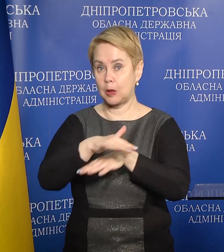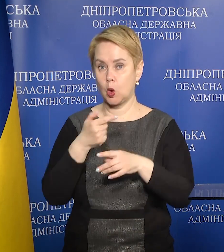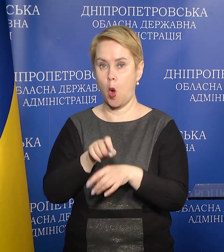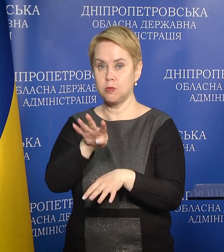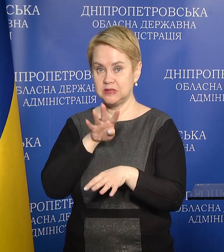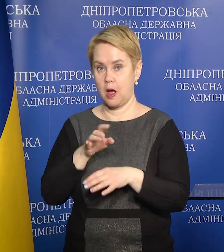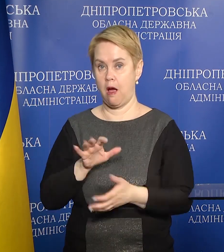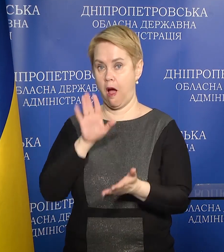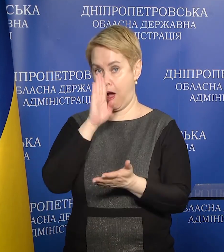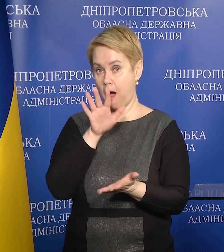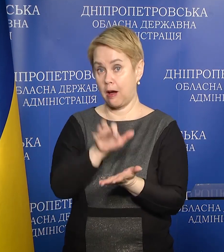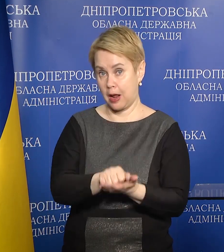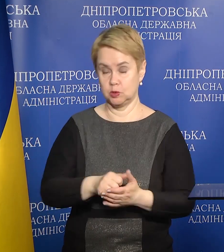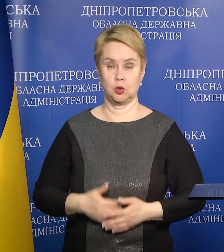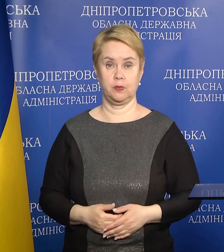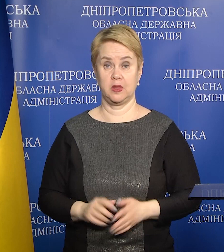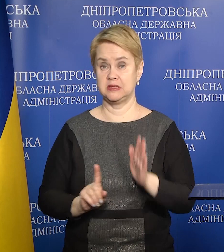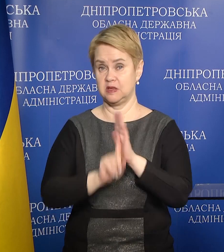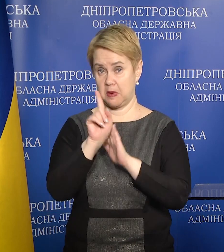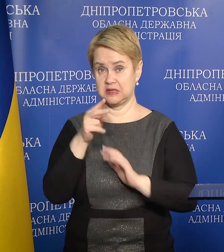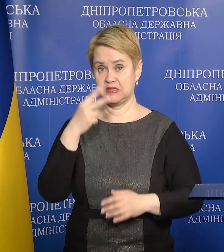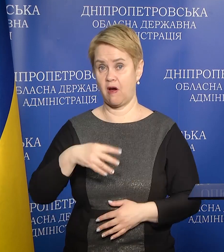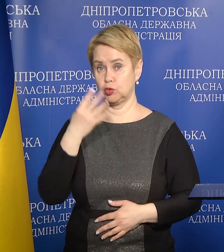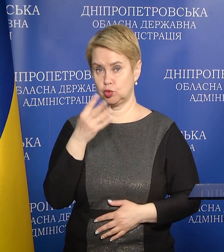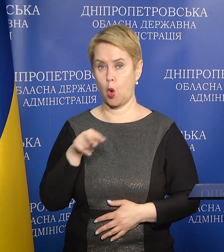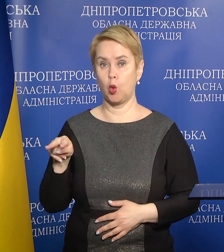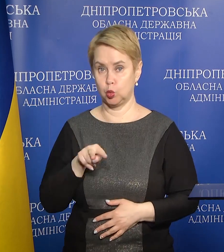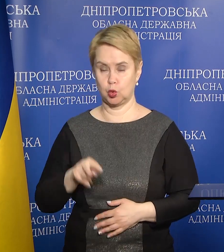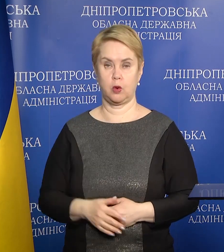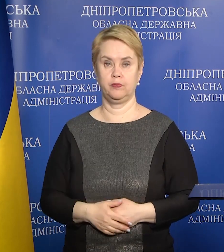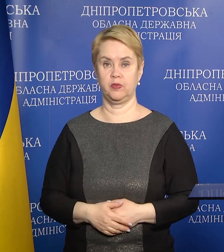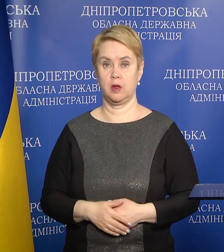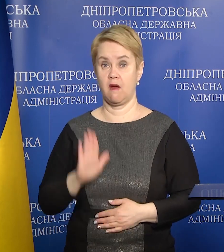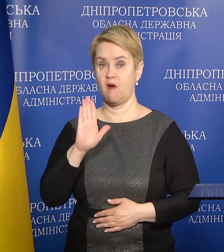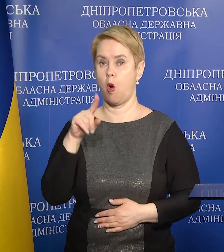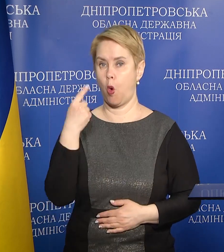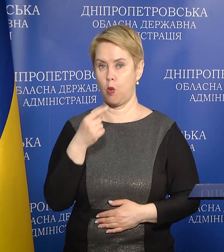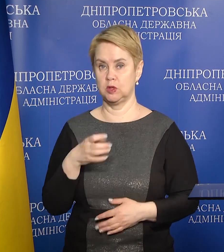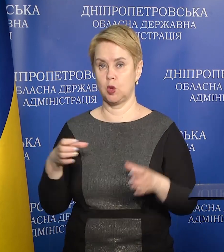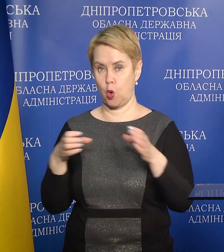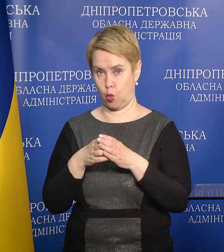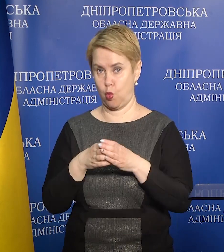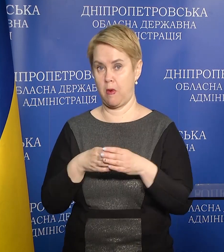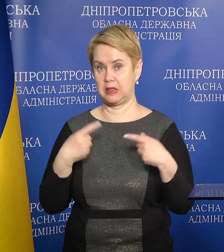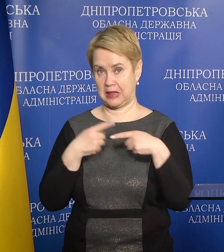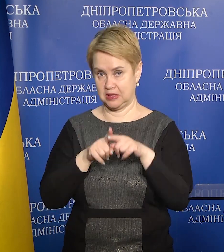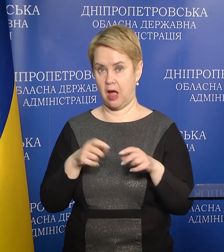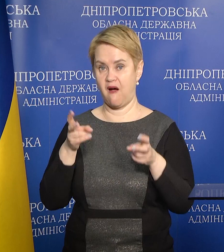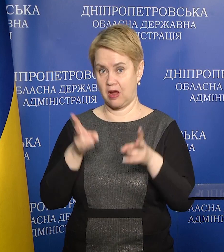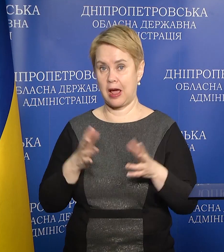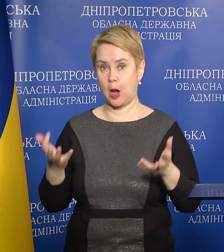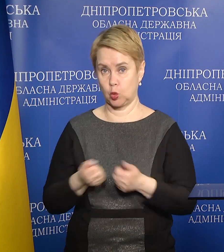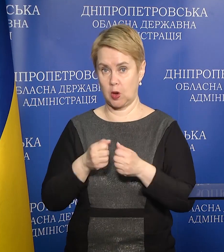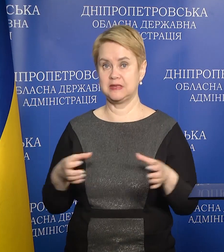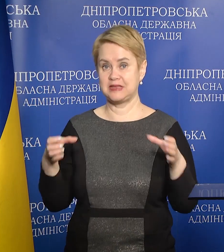які обстрілює агресор. Спочатку з 24 лютого в області групами піротехнічних робіт аварійно